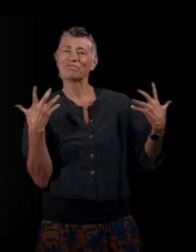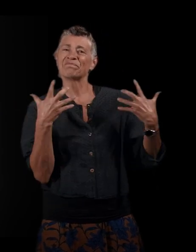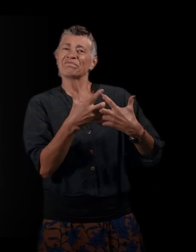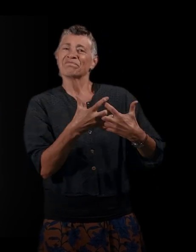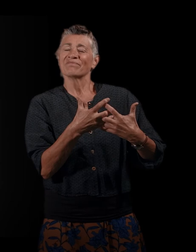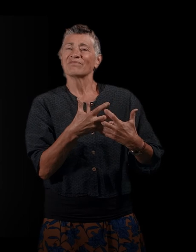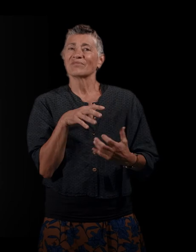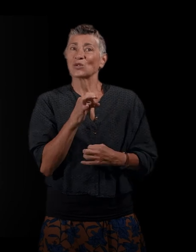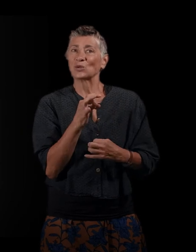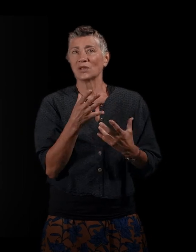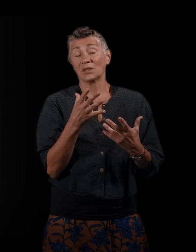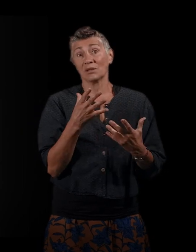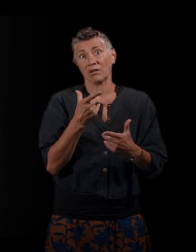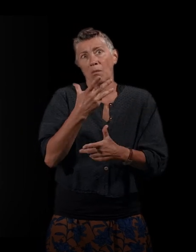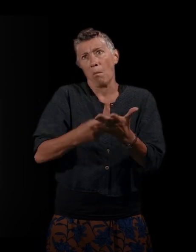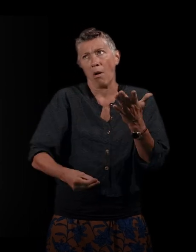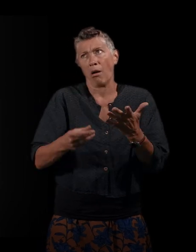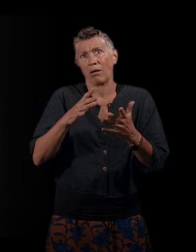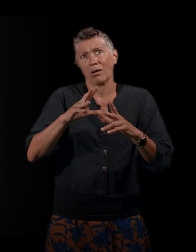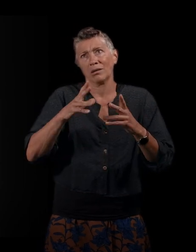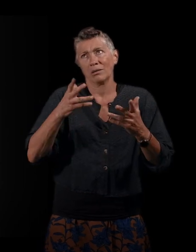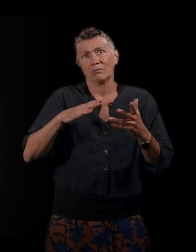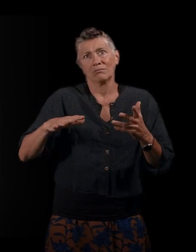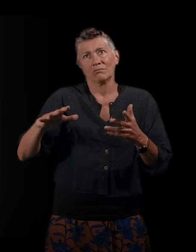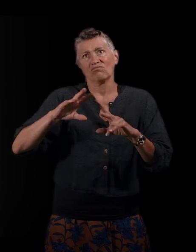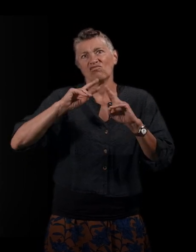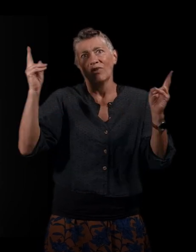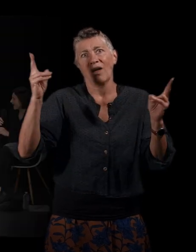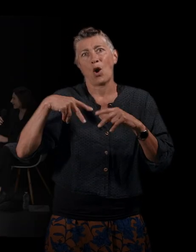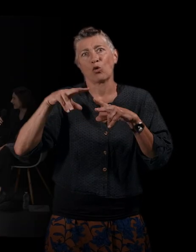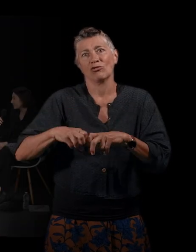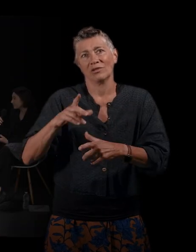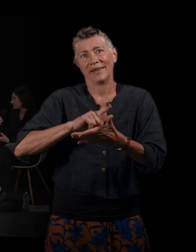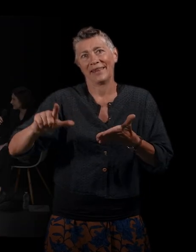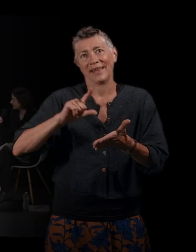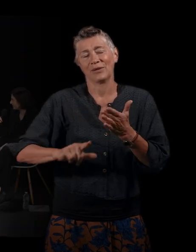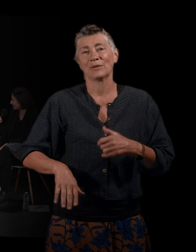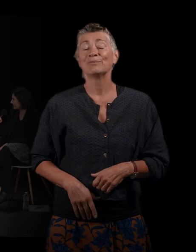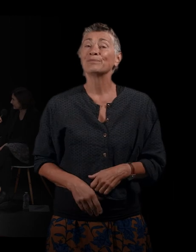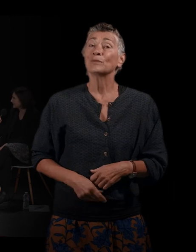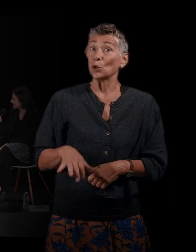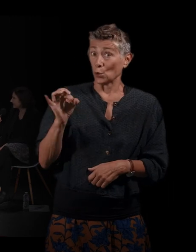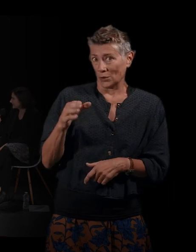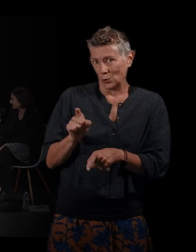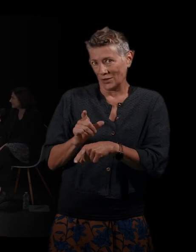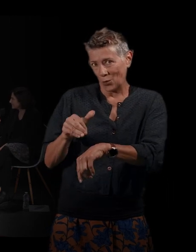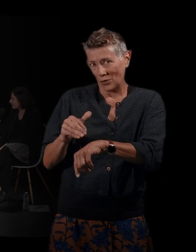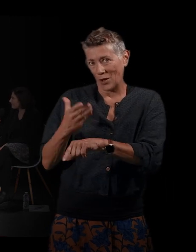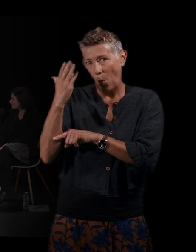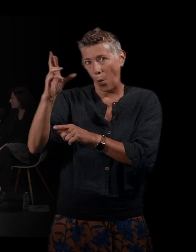combler quelques lacunes. Oui, et puis je vous encourage aussi à lire d'autres romans qui parlent de